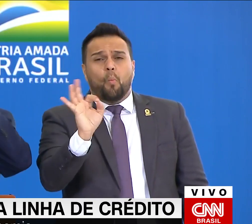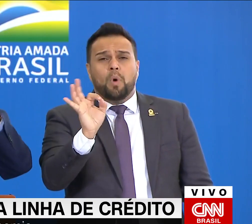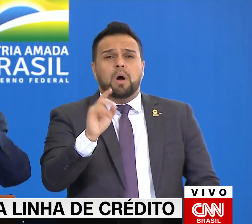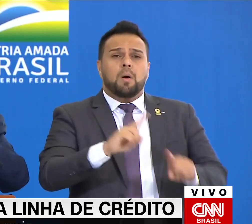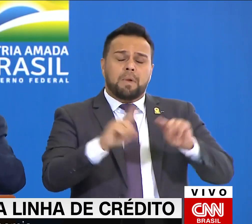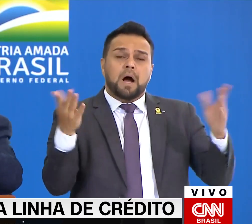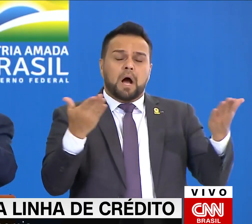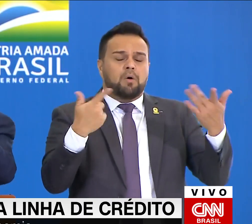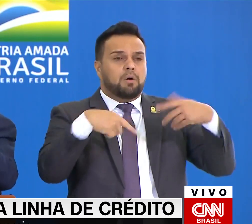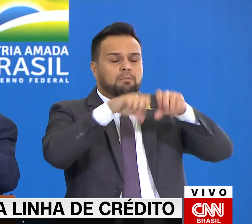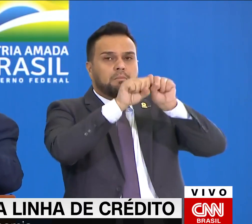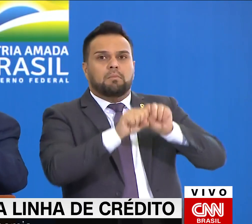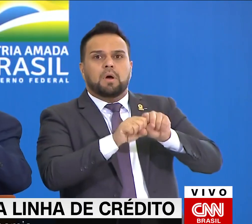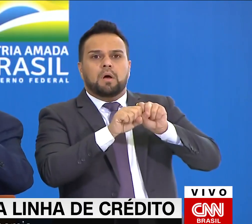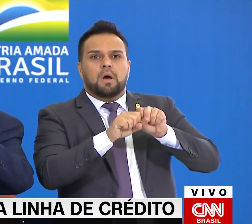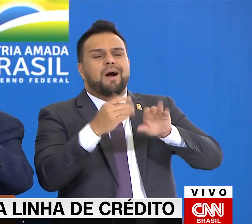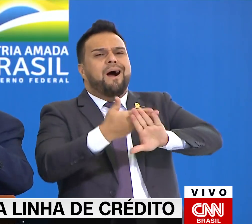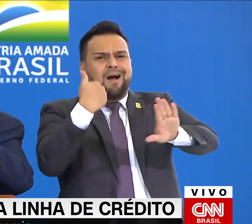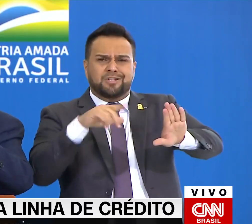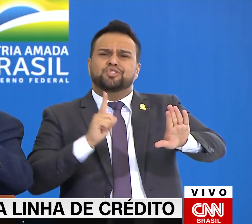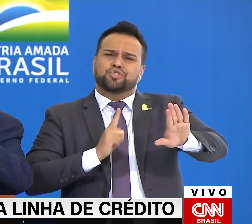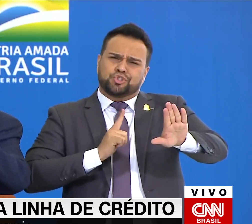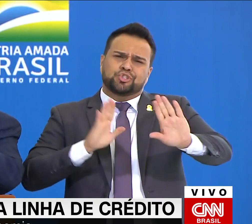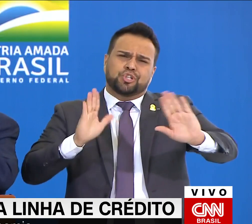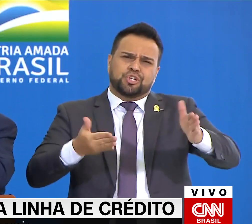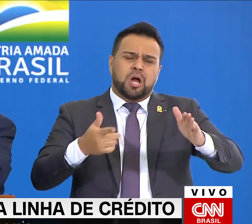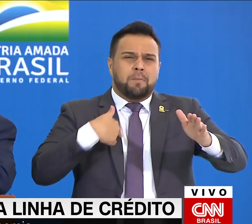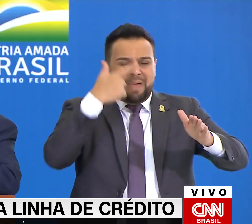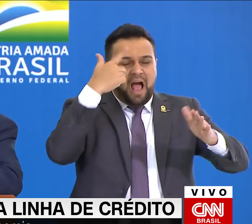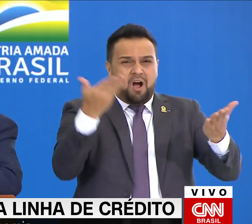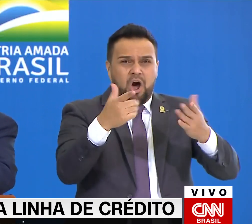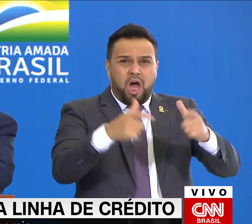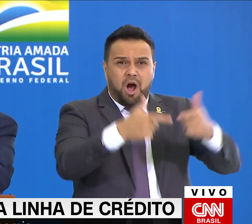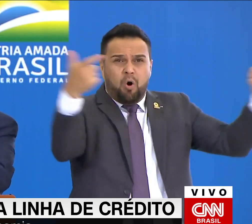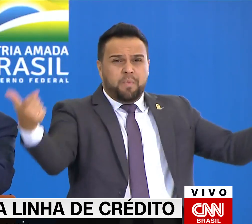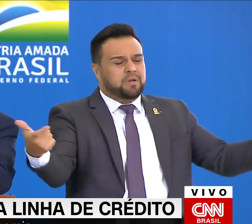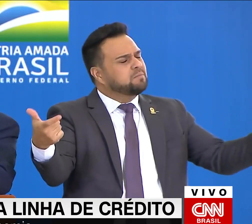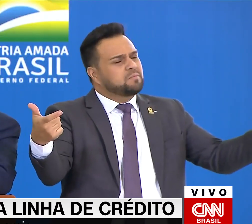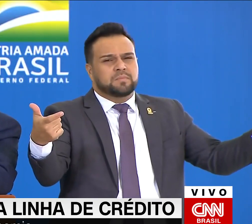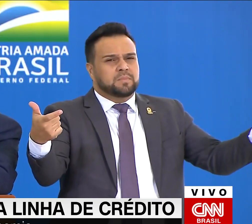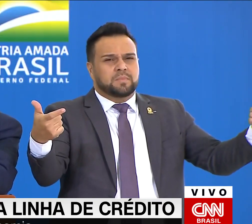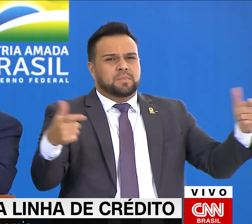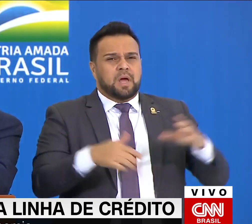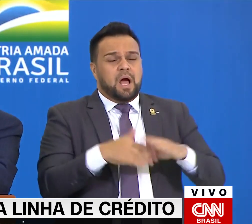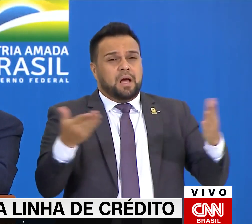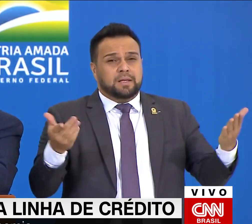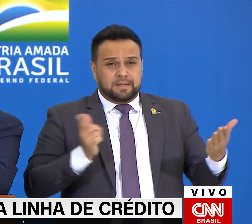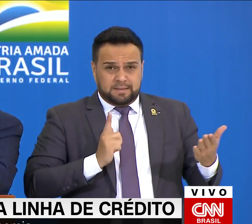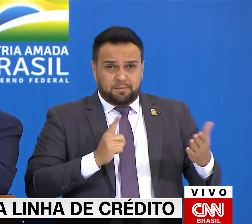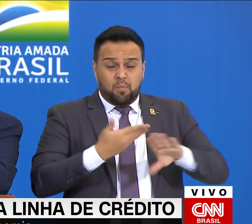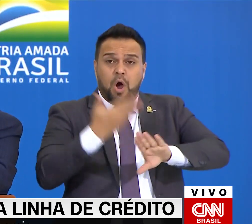dizendo, a miséria aumentou. Não, ela já estava aí. Ela só não era relatada.